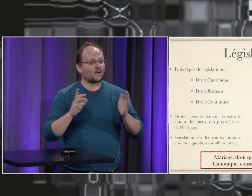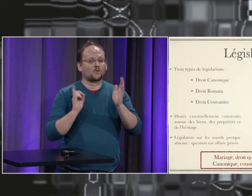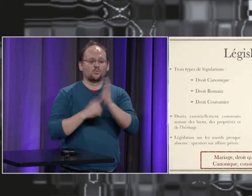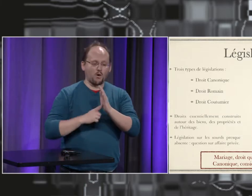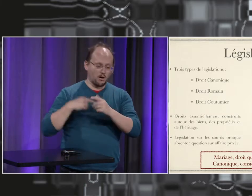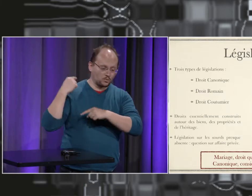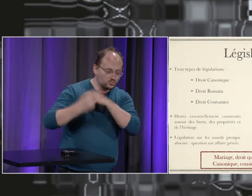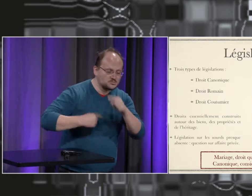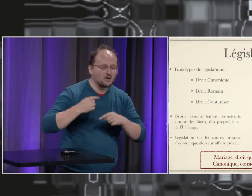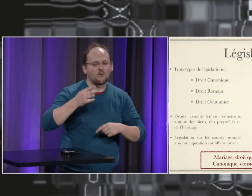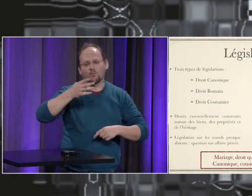ne sont pas celles du coutumier